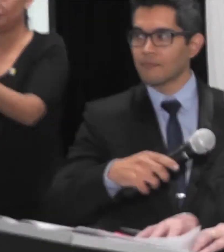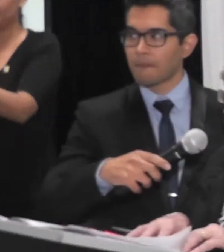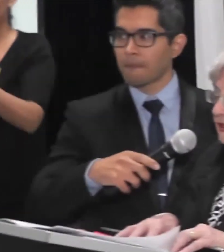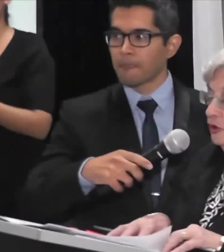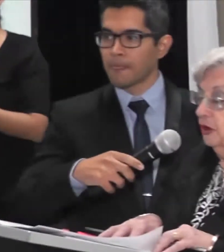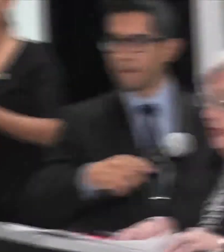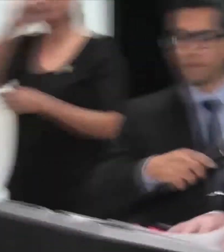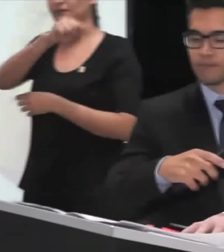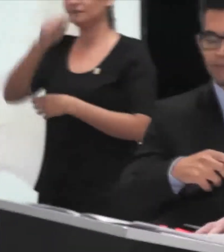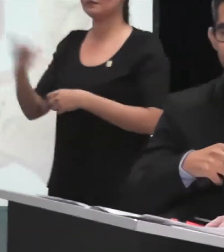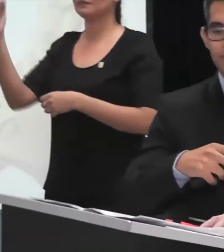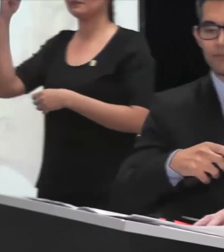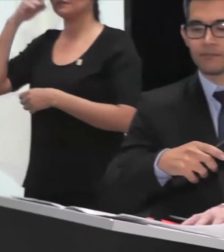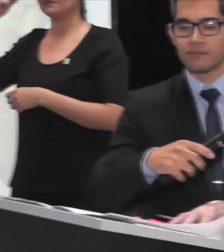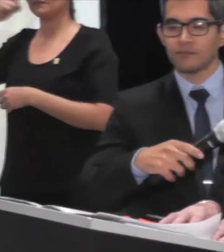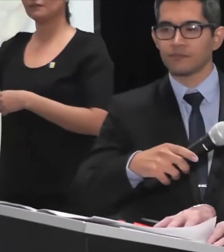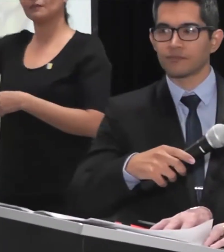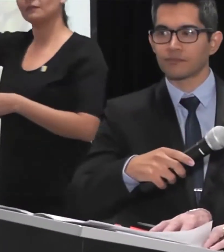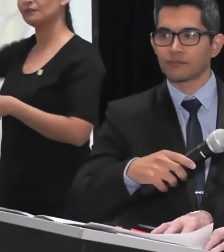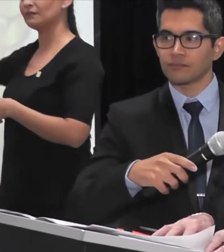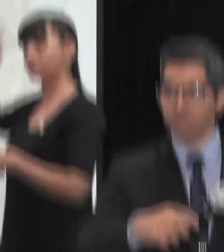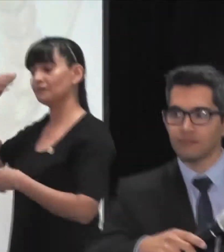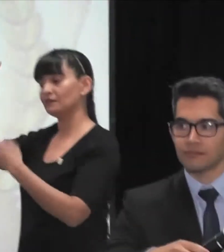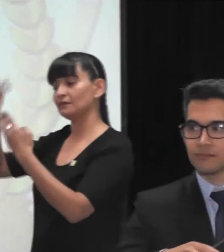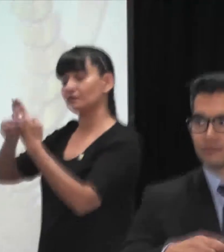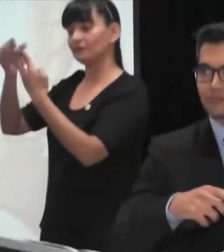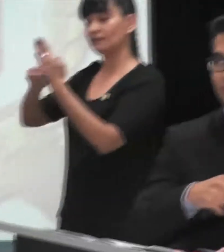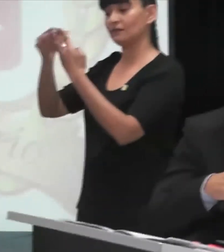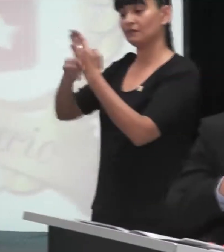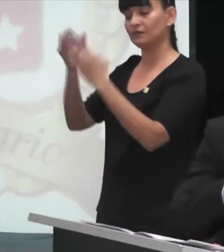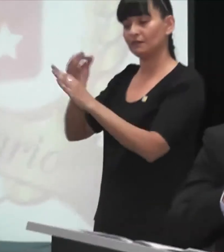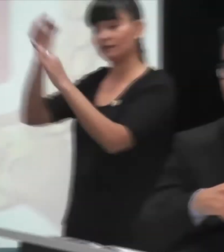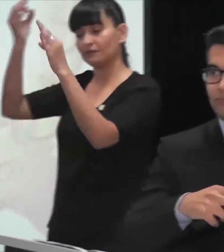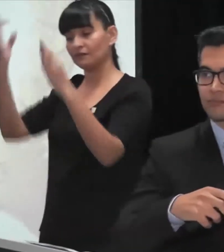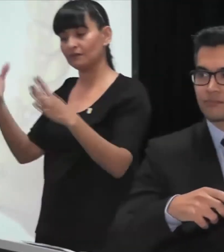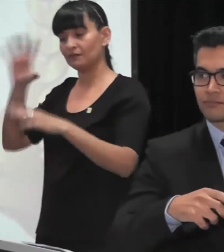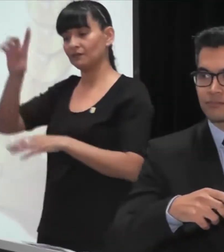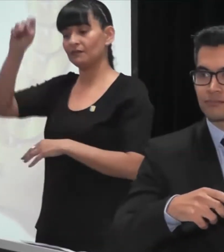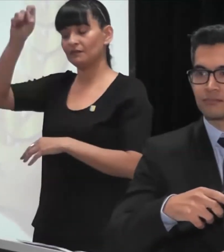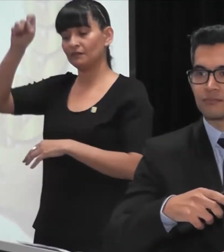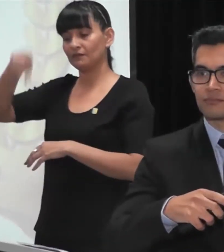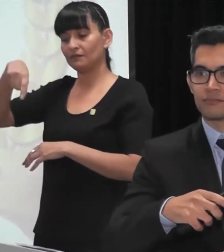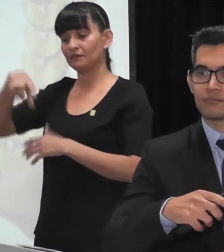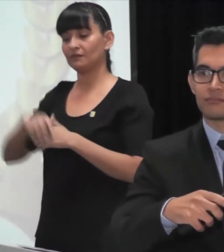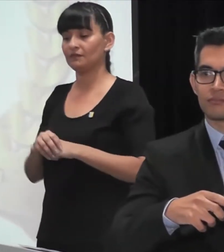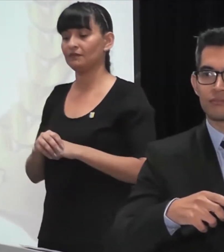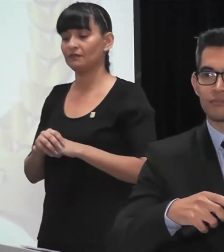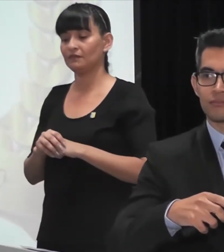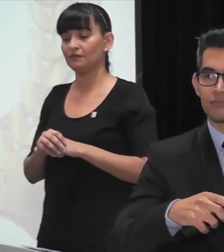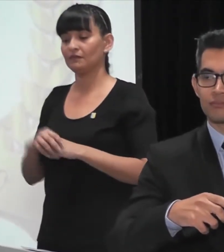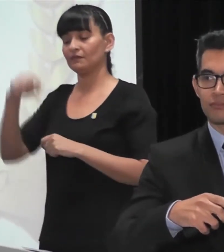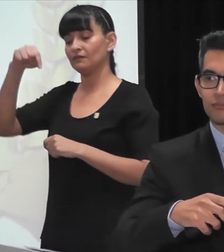con agradecimiento al Ministro de Educación, Justicia y Gobierno del Chaco y luego Gobernador,